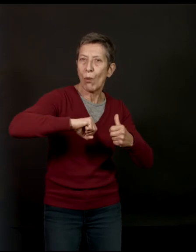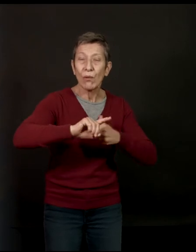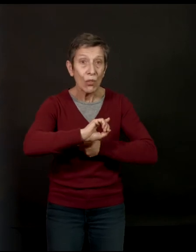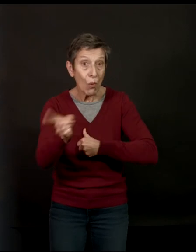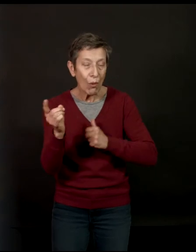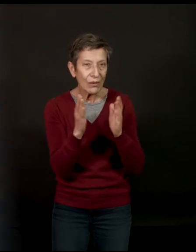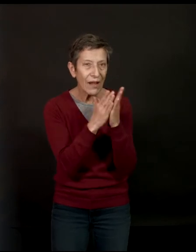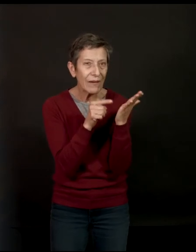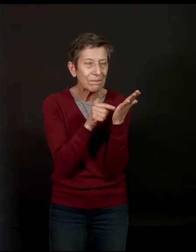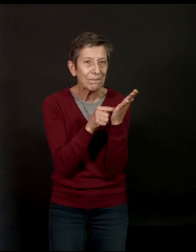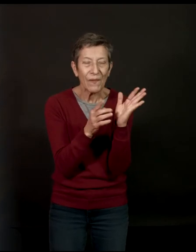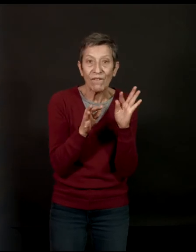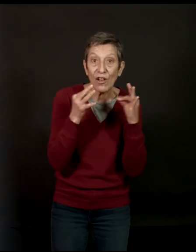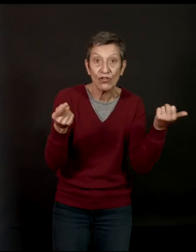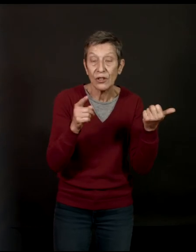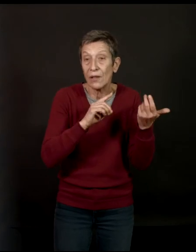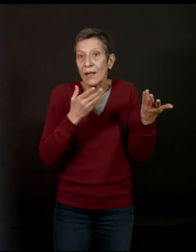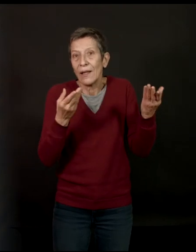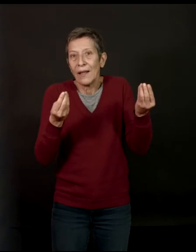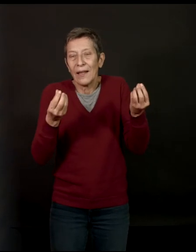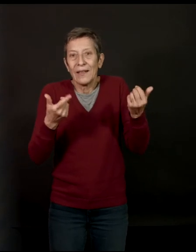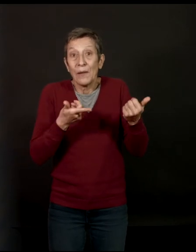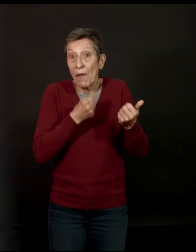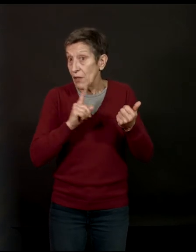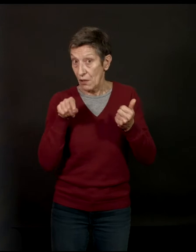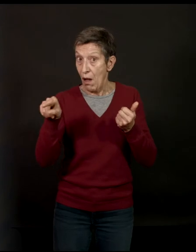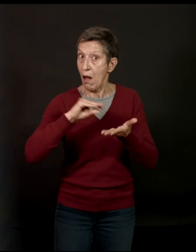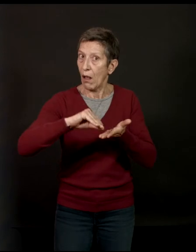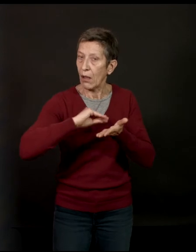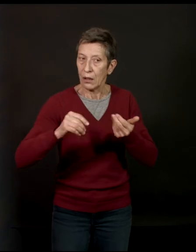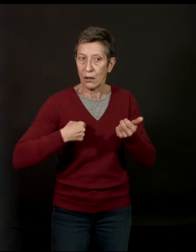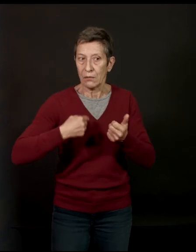faciles à écrire, j'imagine, pour lui. Et donc, c'est vrai que